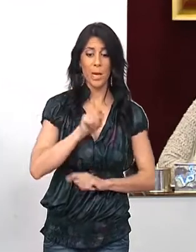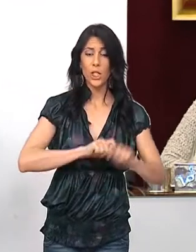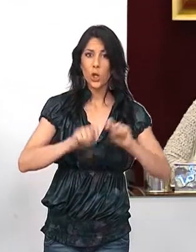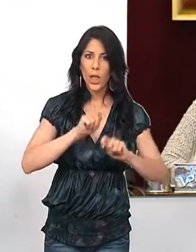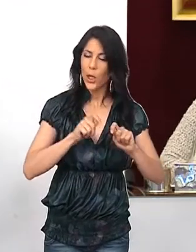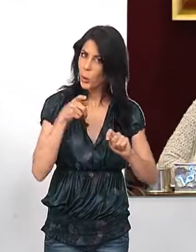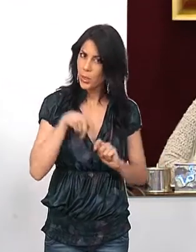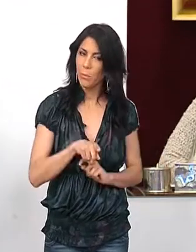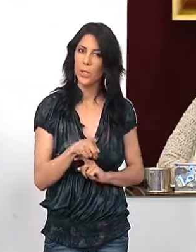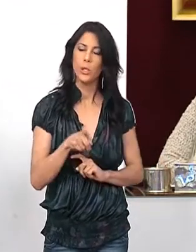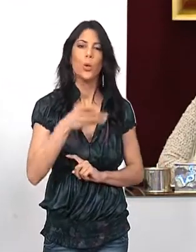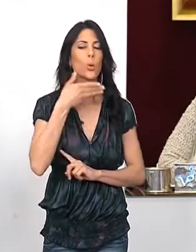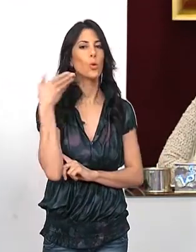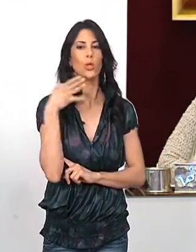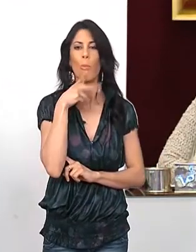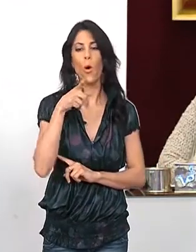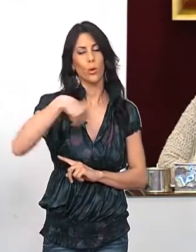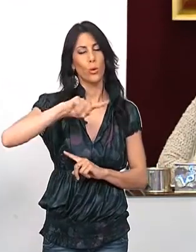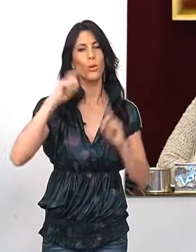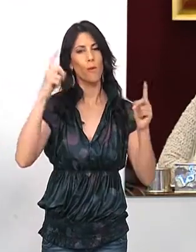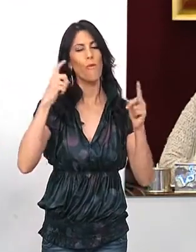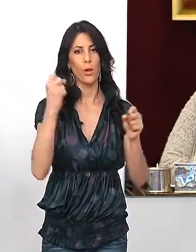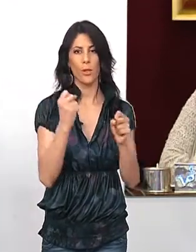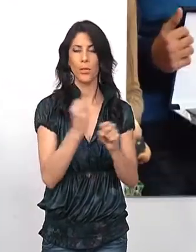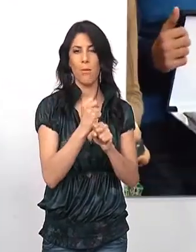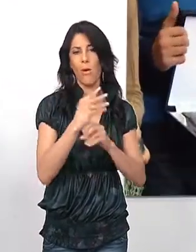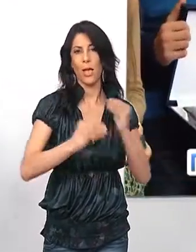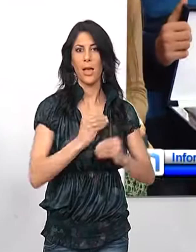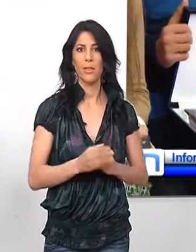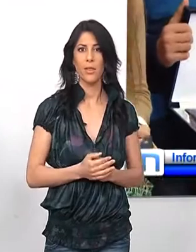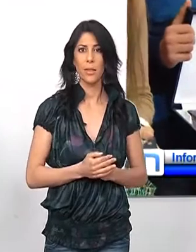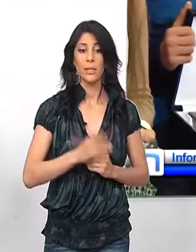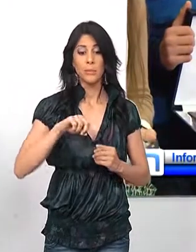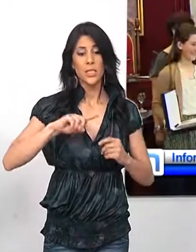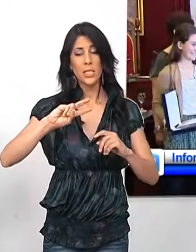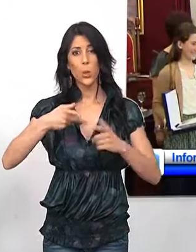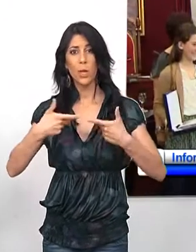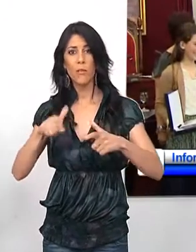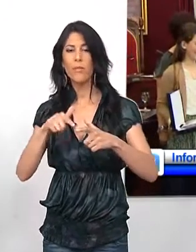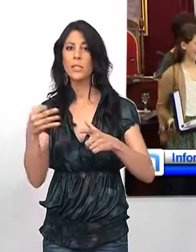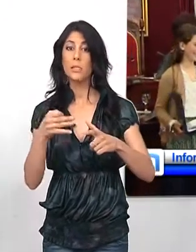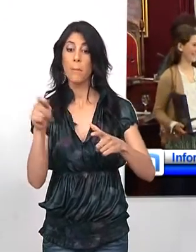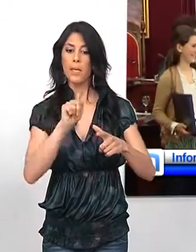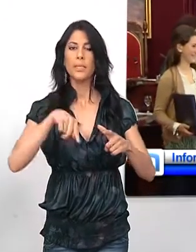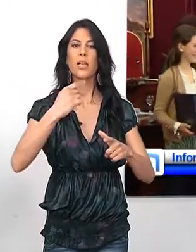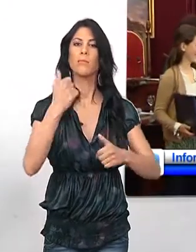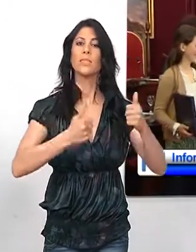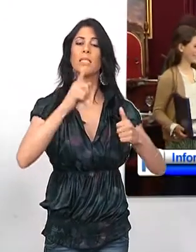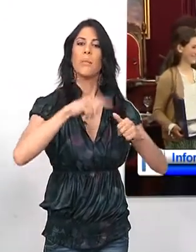asociación Tales también, muy orgullosos de ese trabajo que habéis hecho. La siguiente fase de esta Olimpiada se disputará el mes que viene también en Cádiz